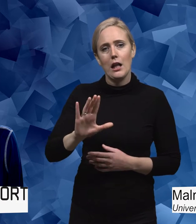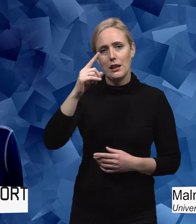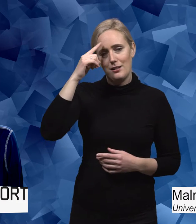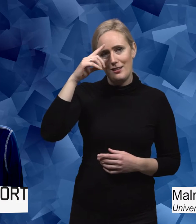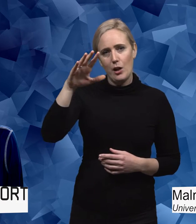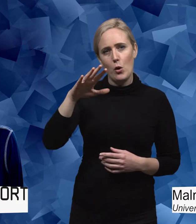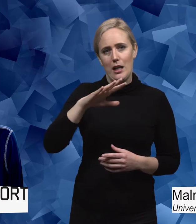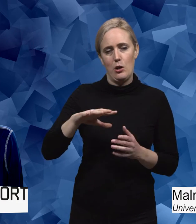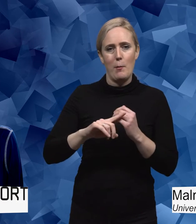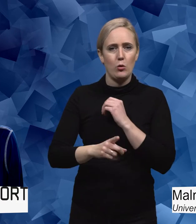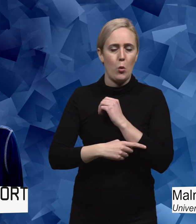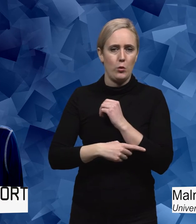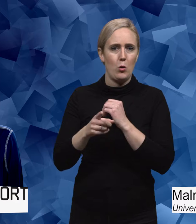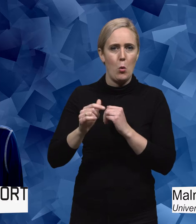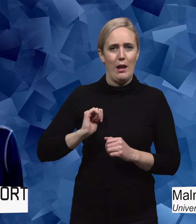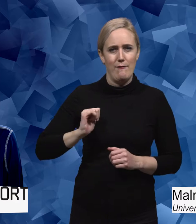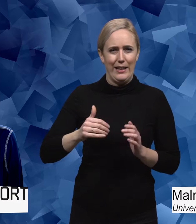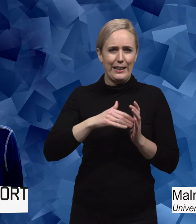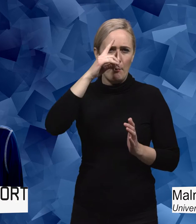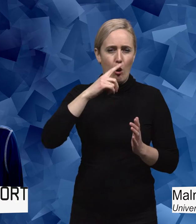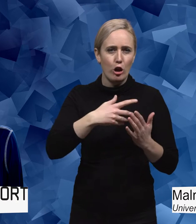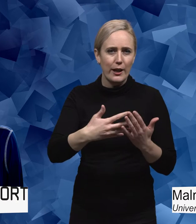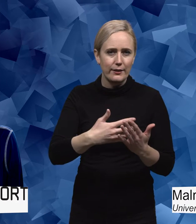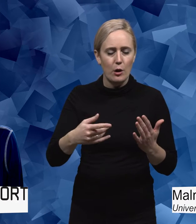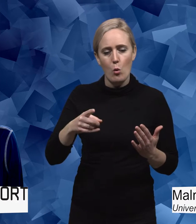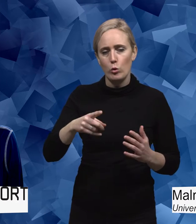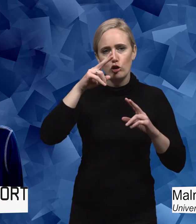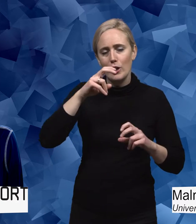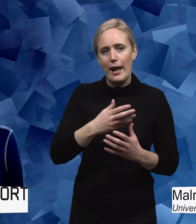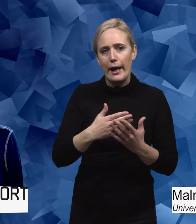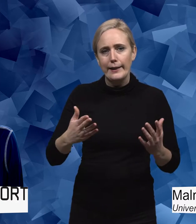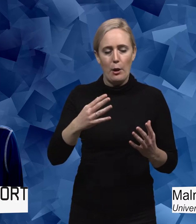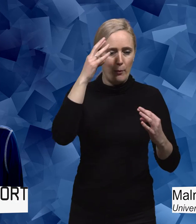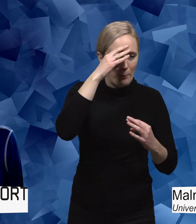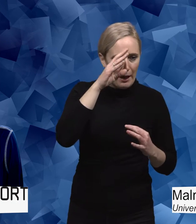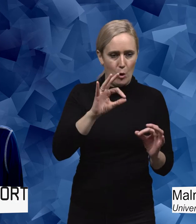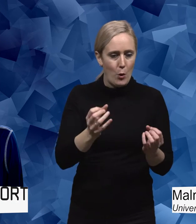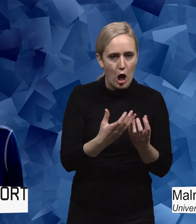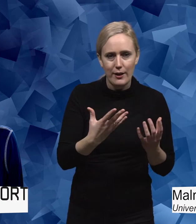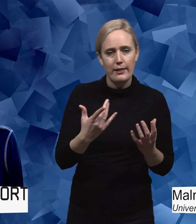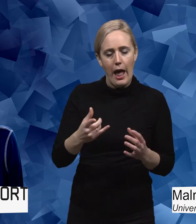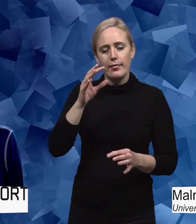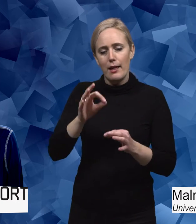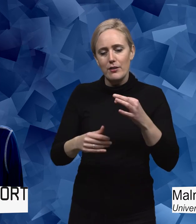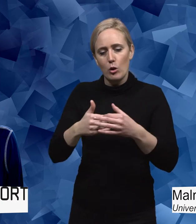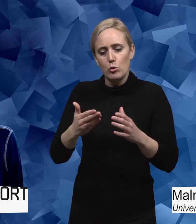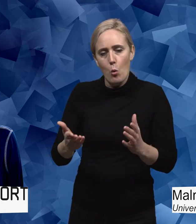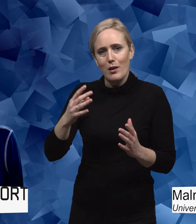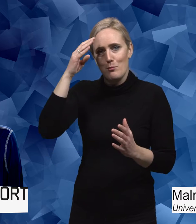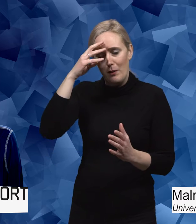policy-texter. Och hon utforskar inte ett problem och dess lösning utan hon utforskar vad som definieras som ett problem i en policy-text. Och det